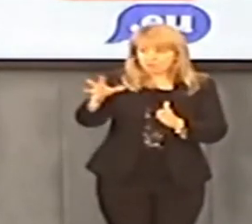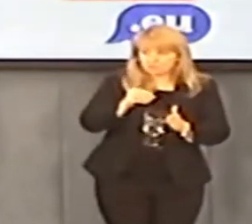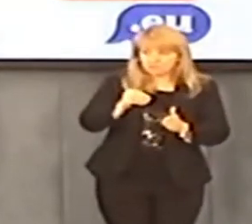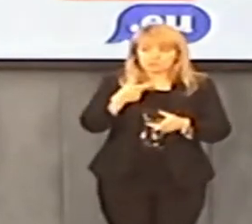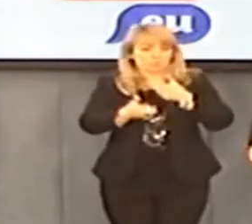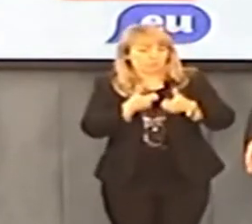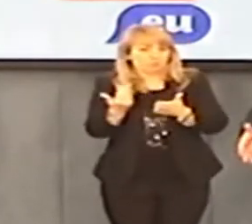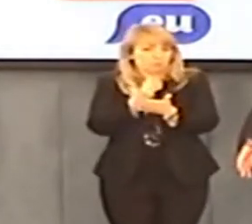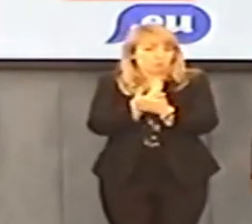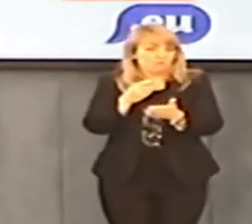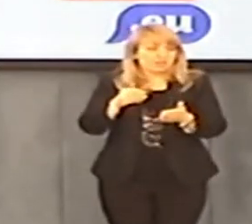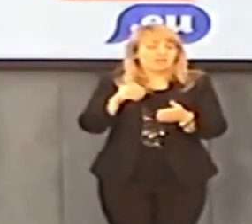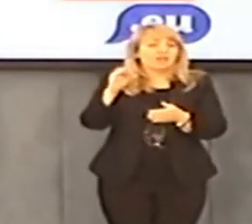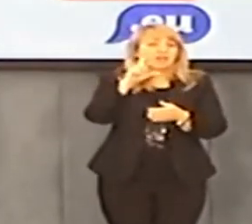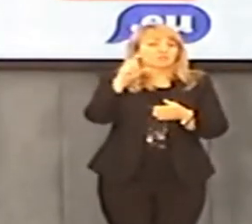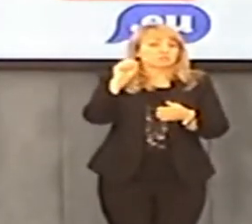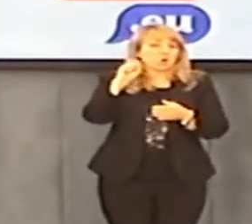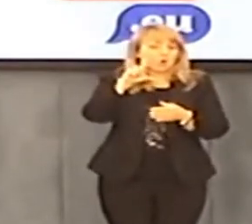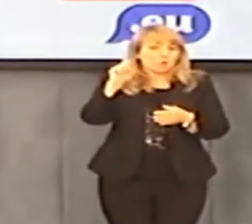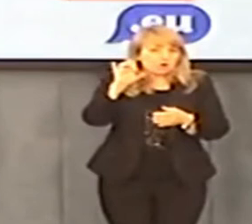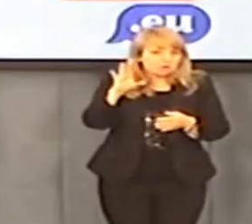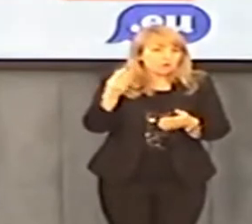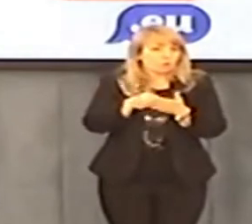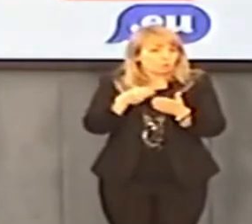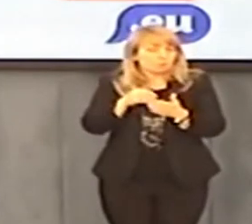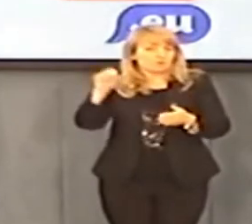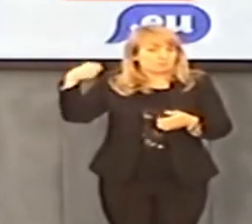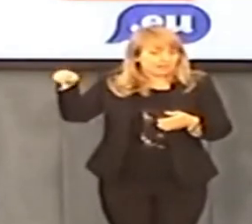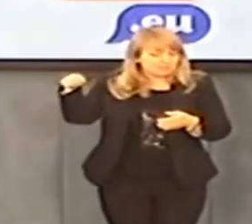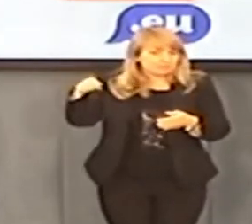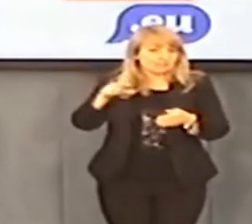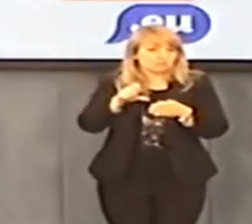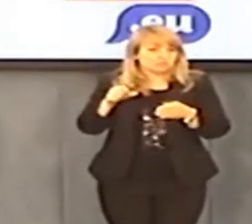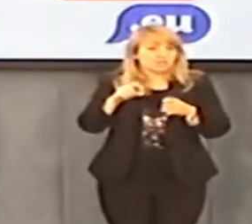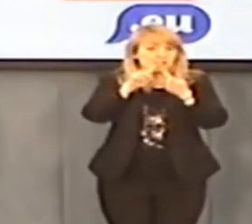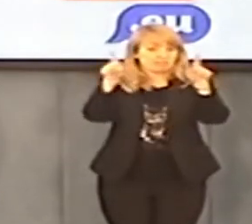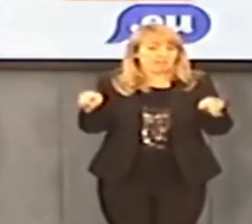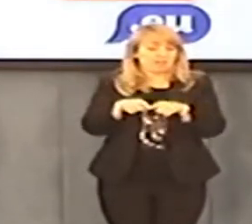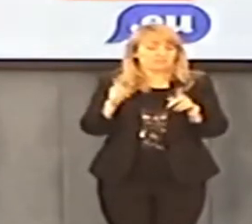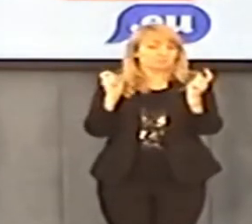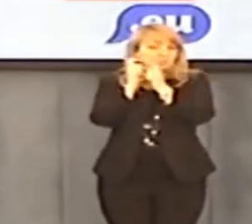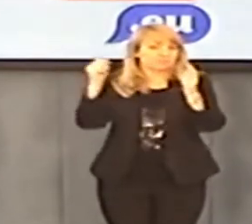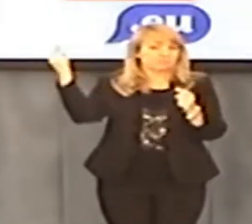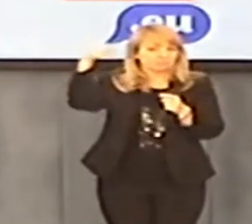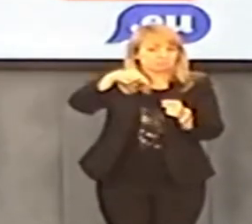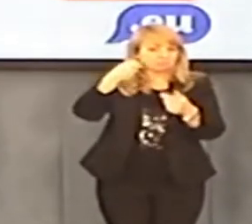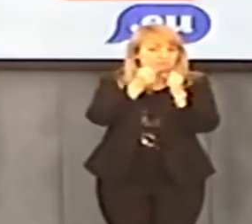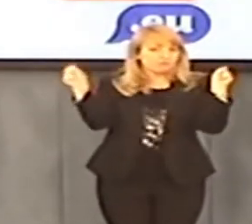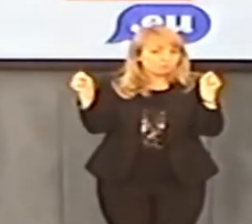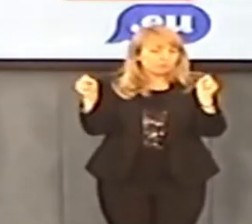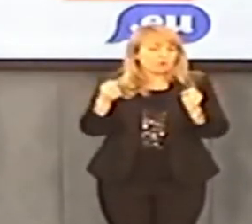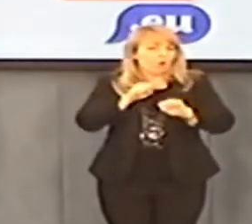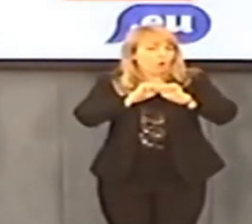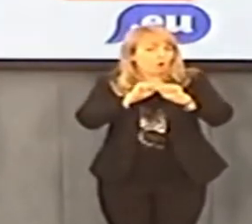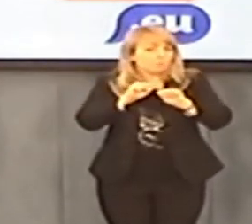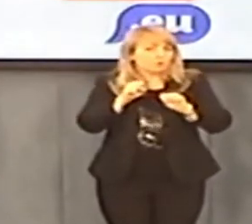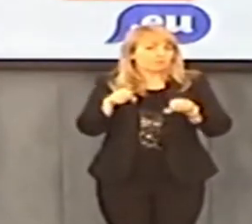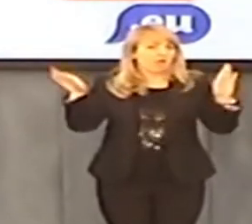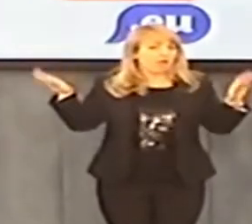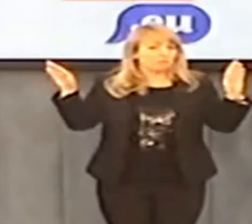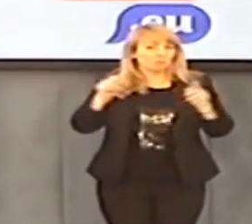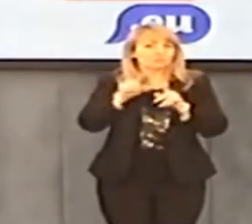Wojnę wytoczyć Watykanowi? Zajechać go, prawda, naszymi nowymi czołgami, które kupuje prezydent Komorowski i